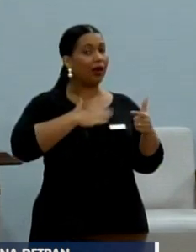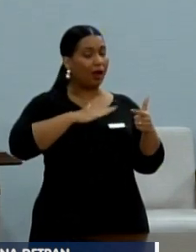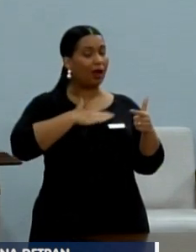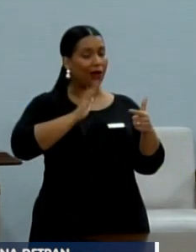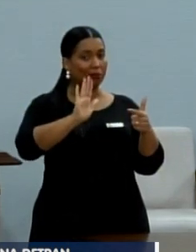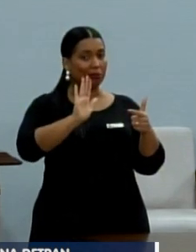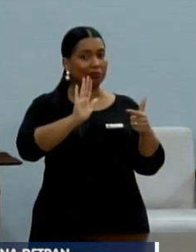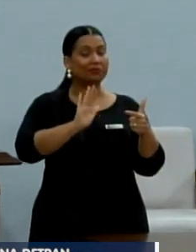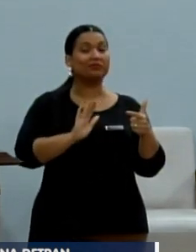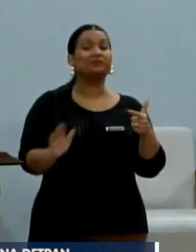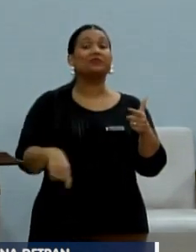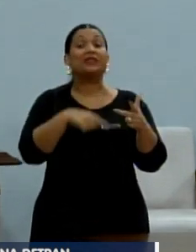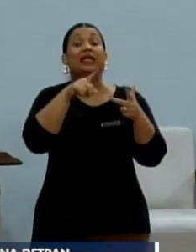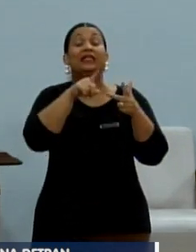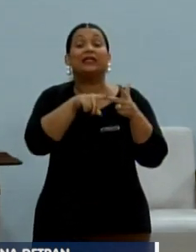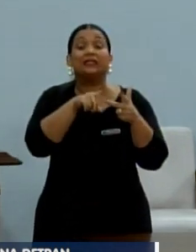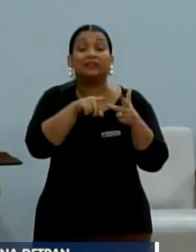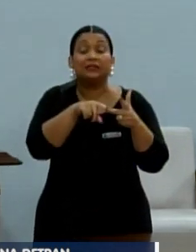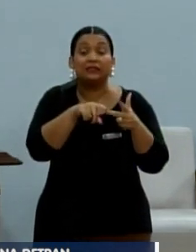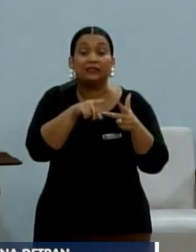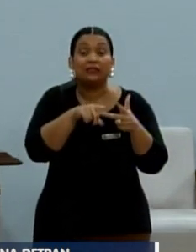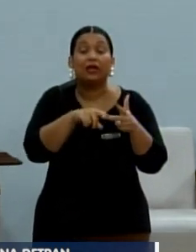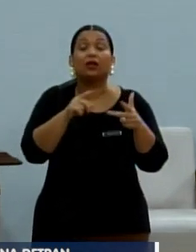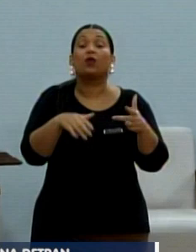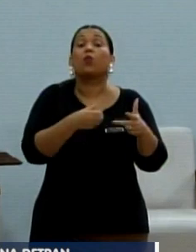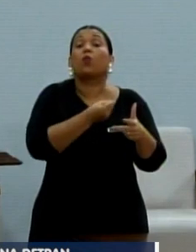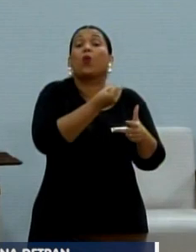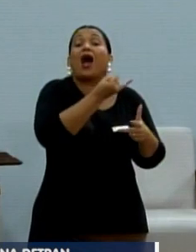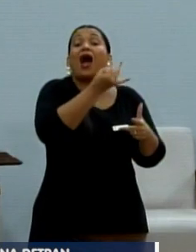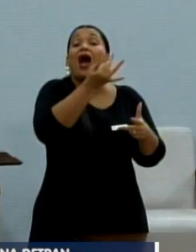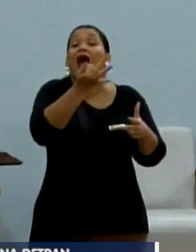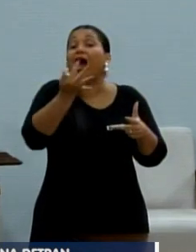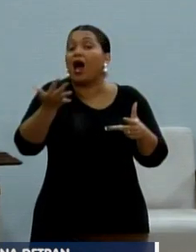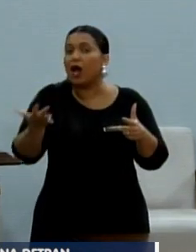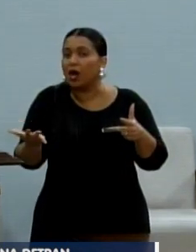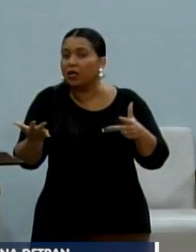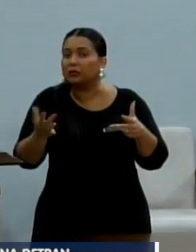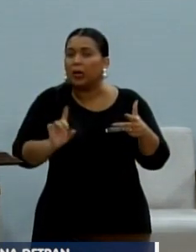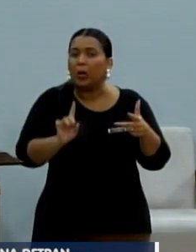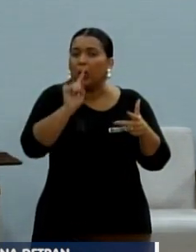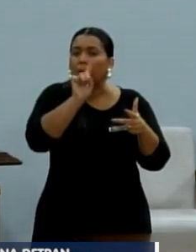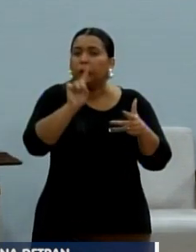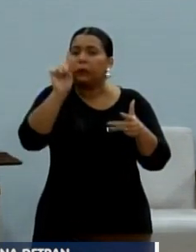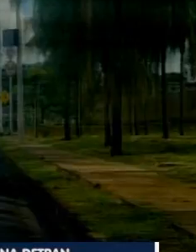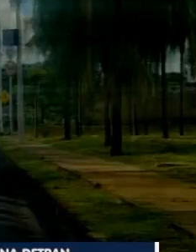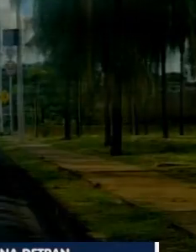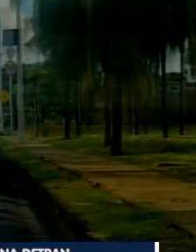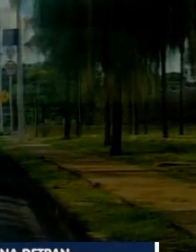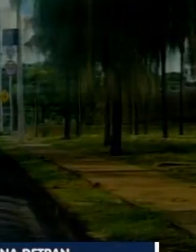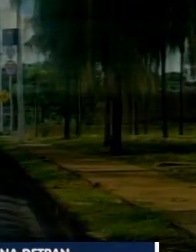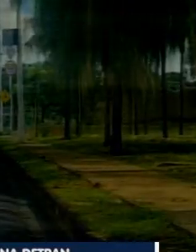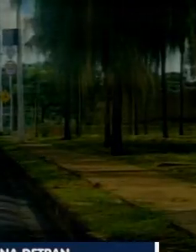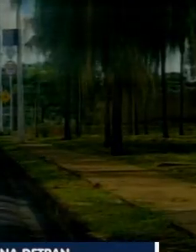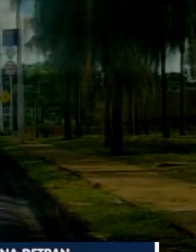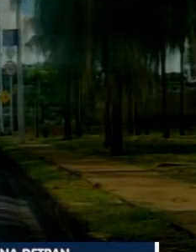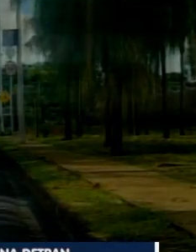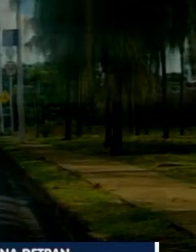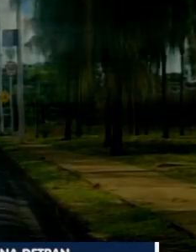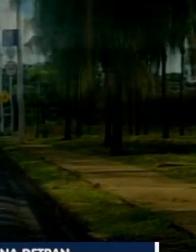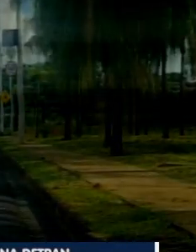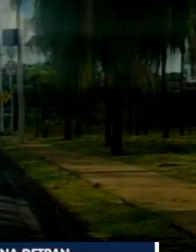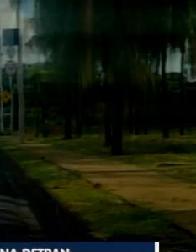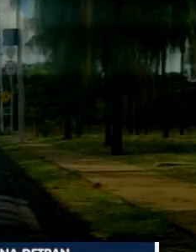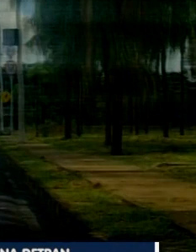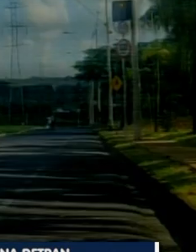chegando aí. A terceira, quais os índices de acidentes ocorridos onde foram retiradas